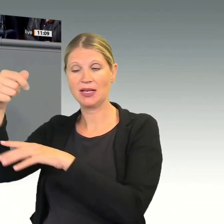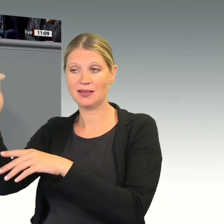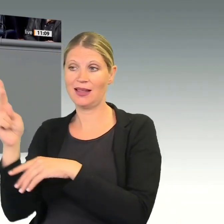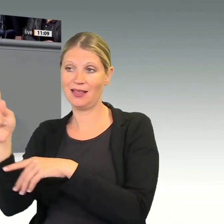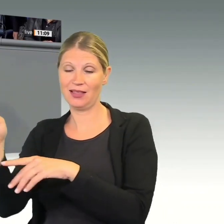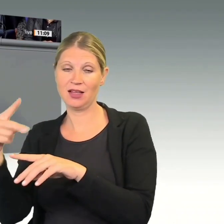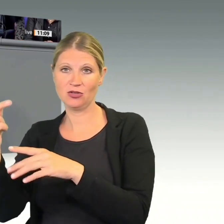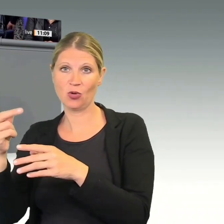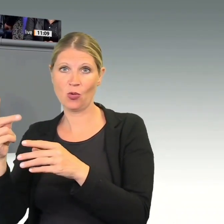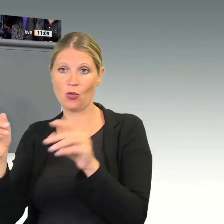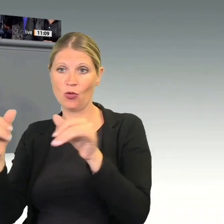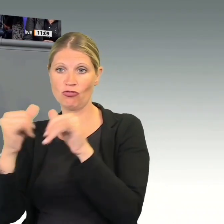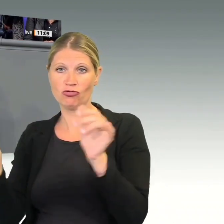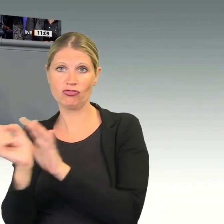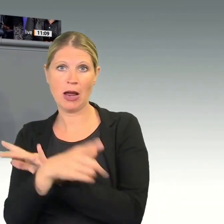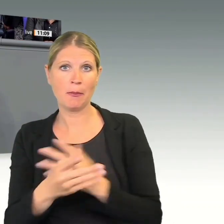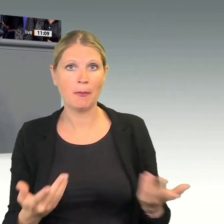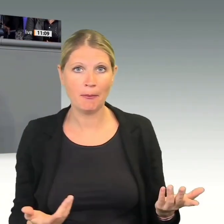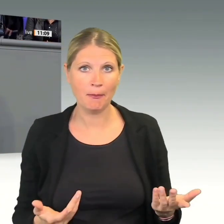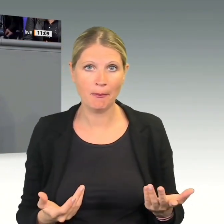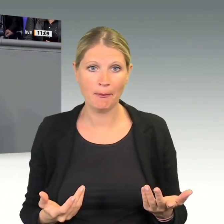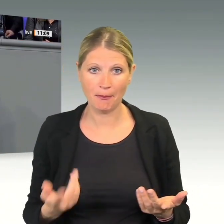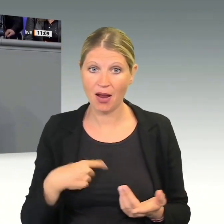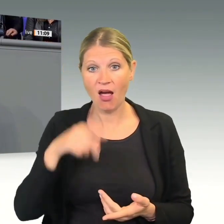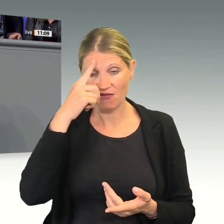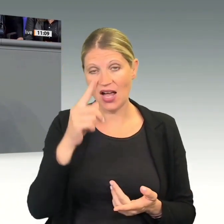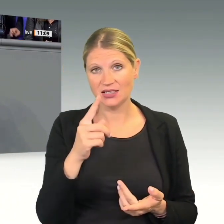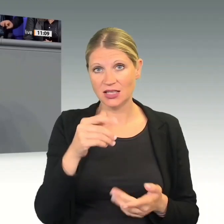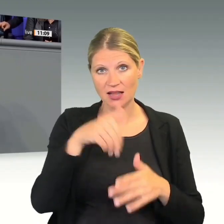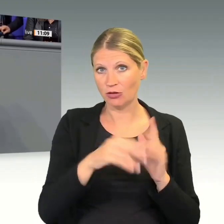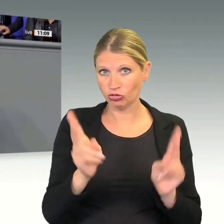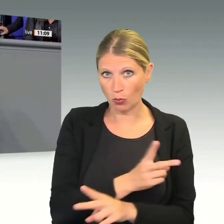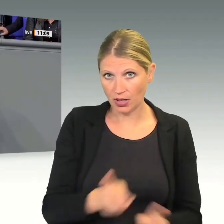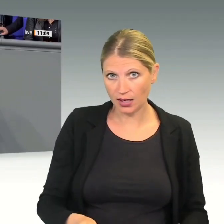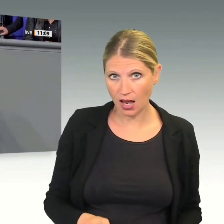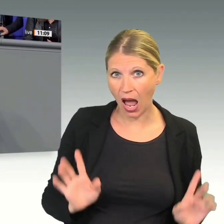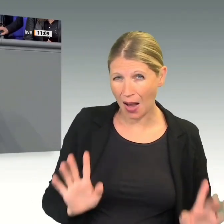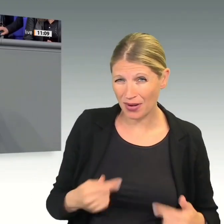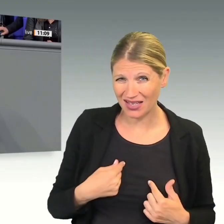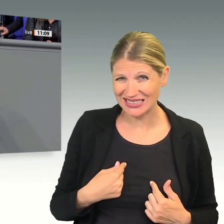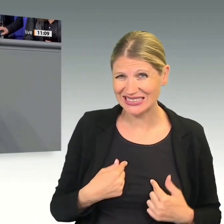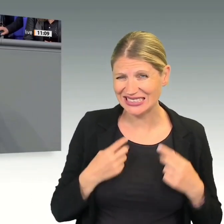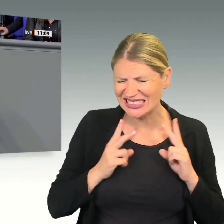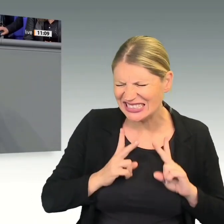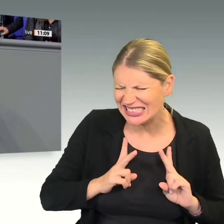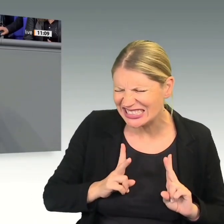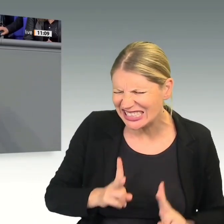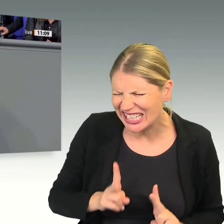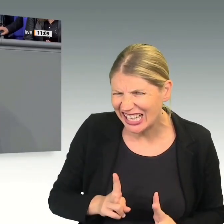Wir mögen wissen, dass das infame Falschbehauptungen sind. Aber sind wir uns sicher, sicher, sicher, dass